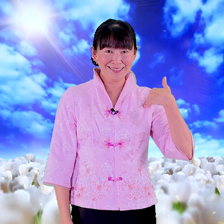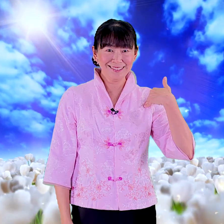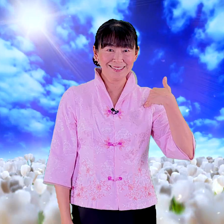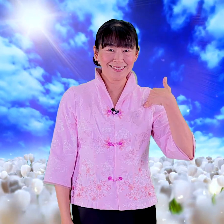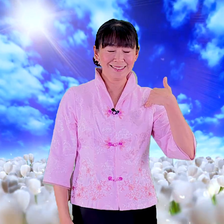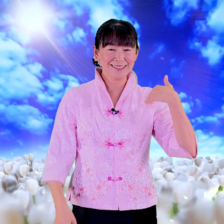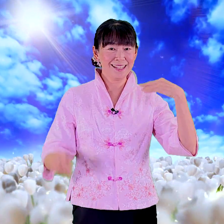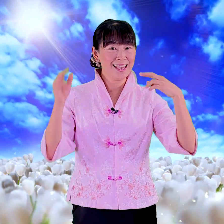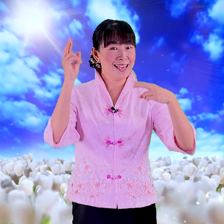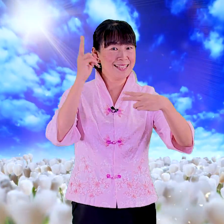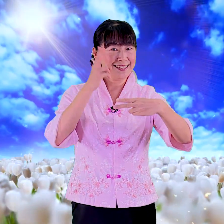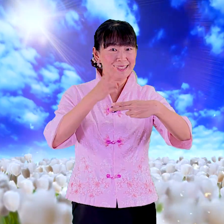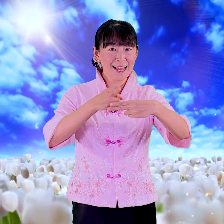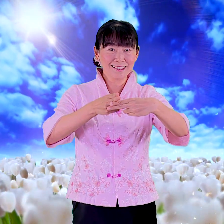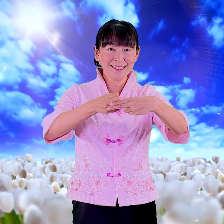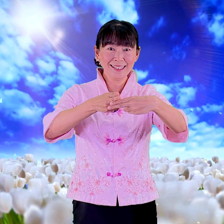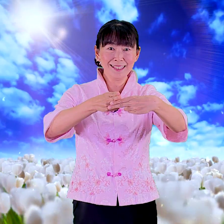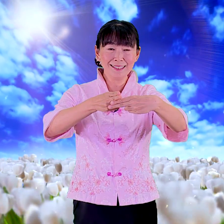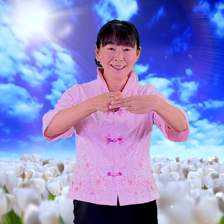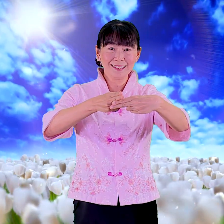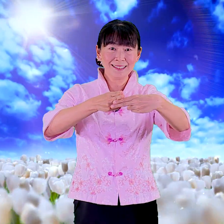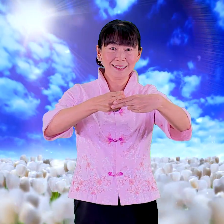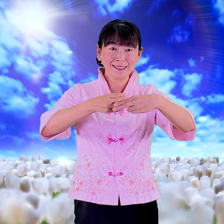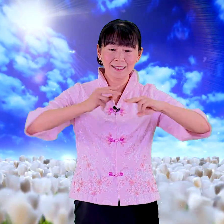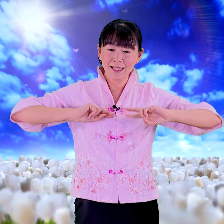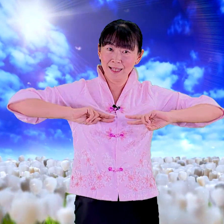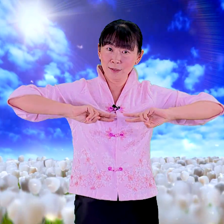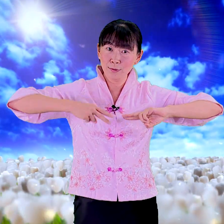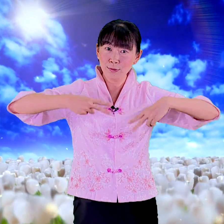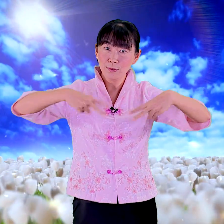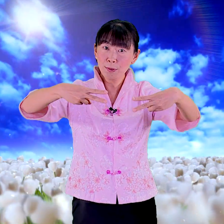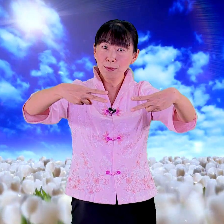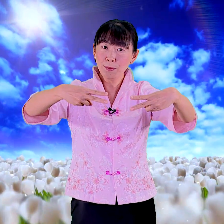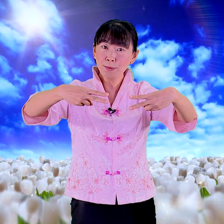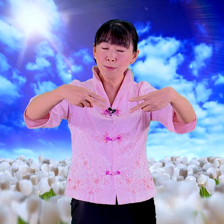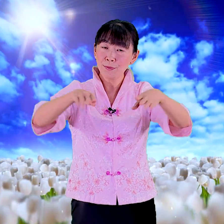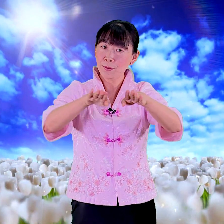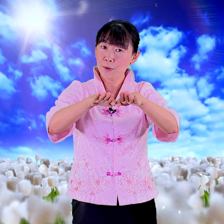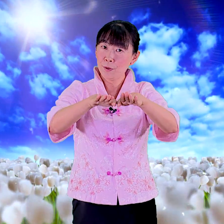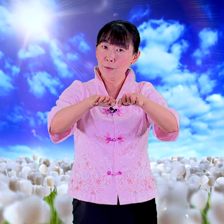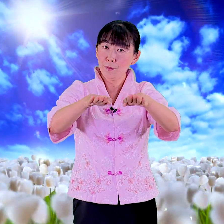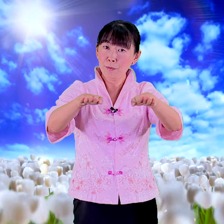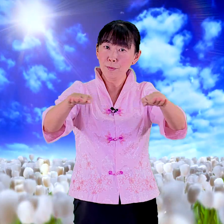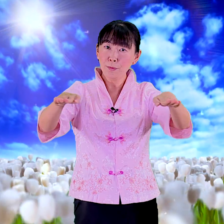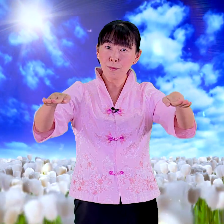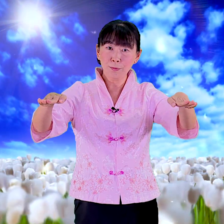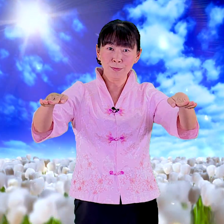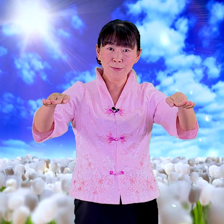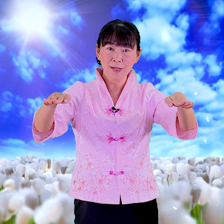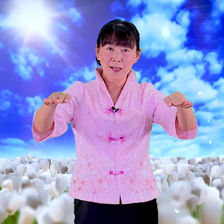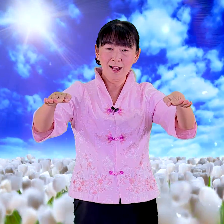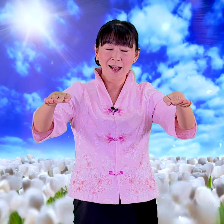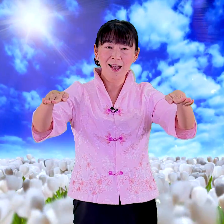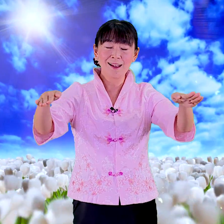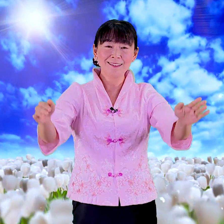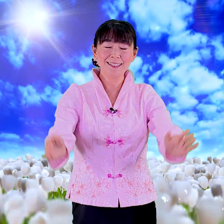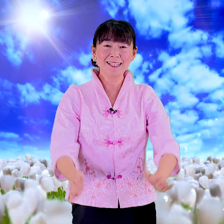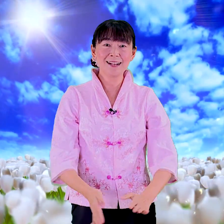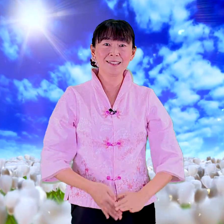能讲性修目好接下来